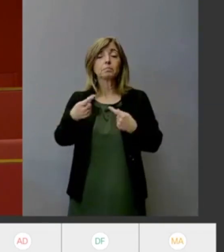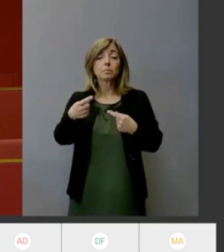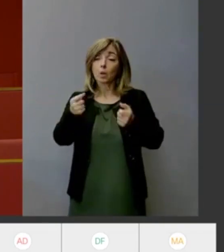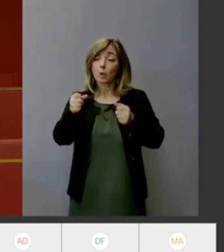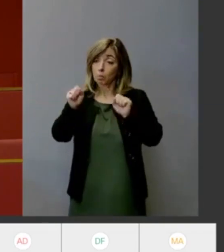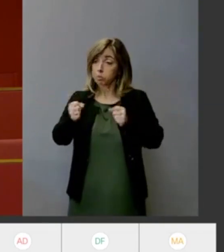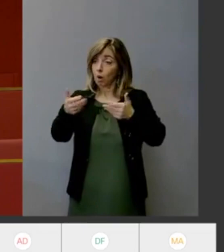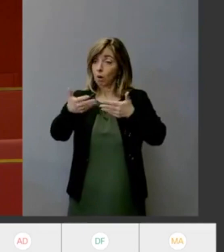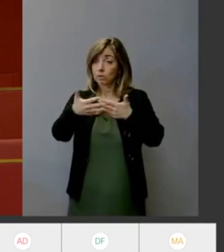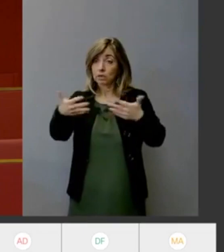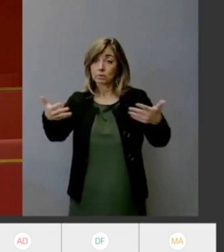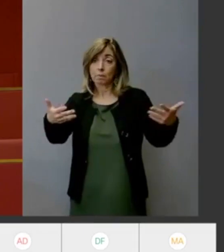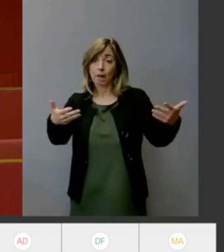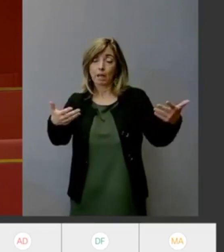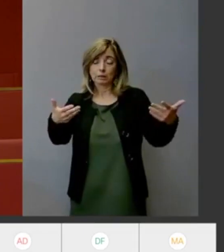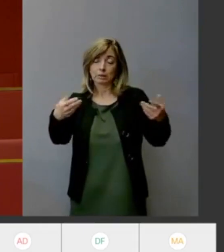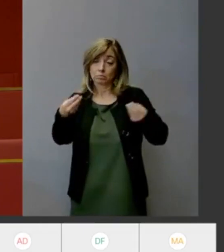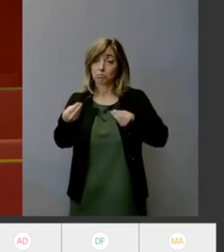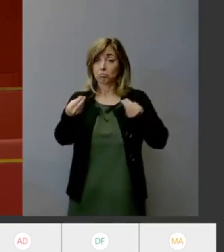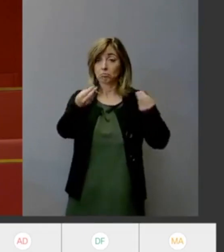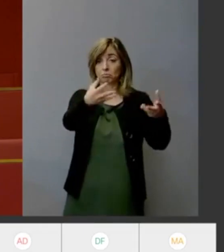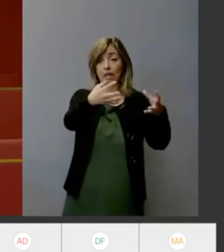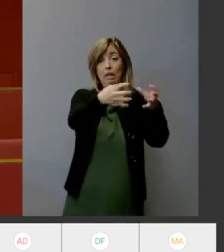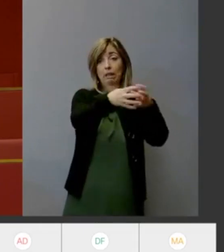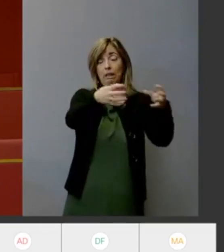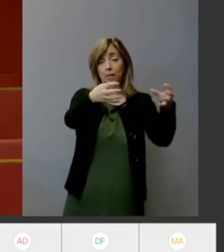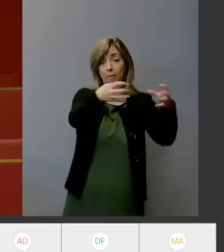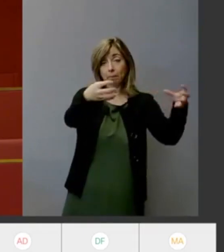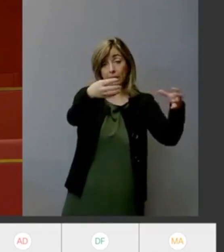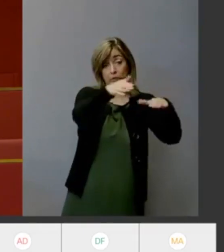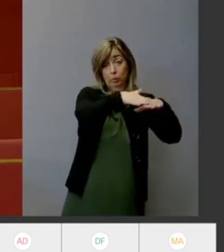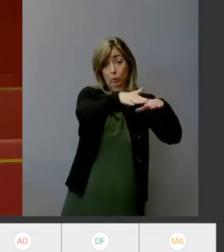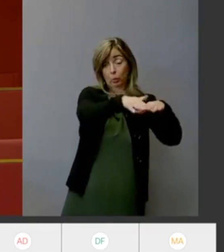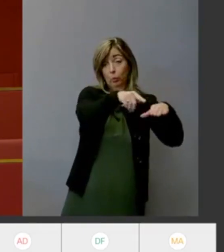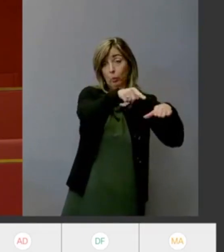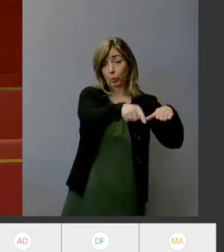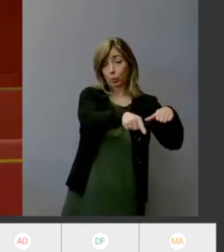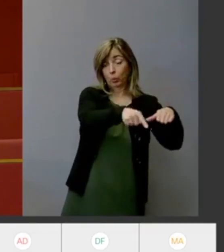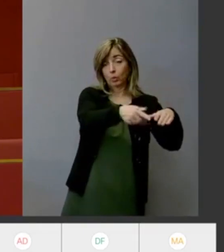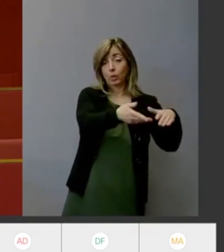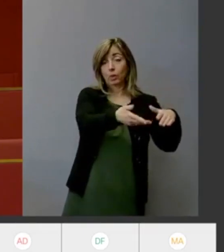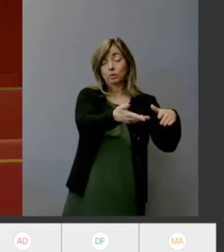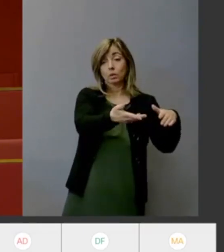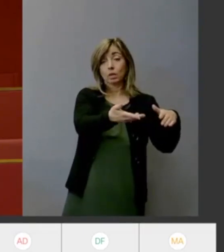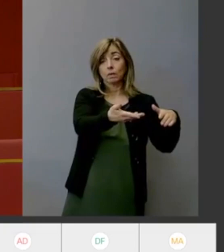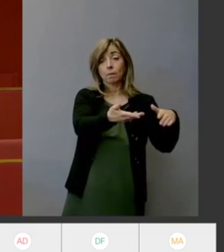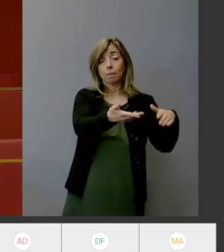che ci possono andare che possono essere utilizzate che possono essere diciamo